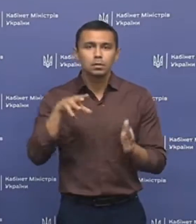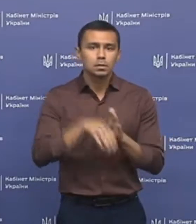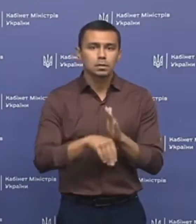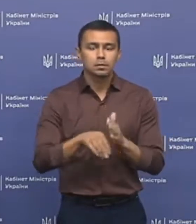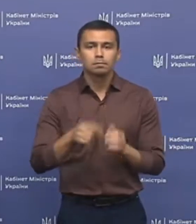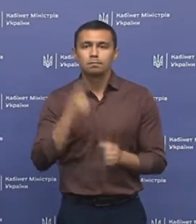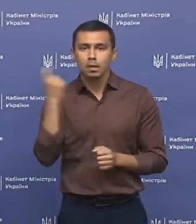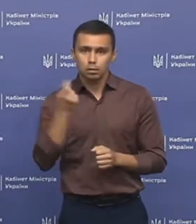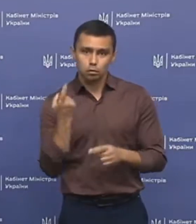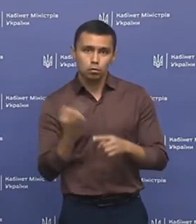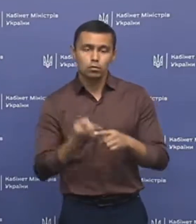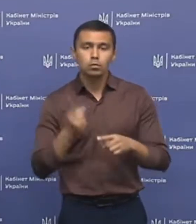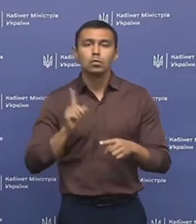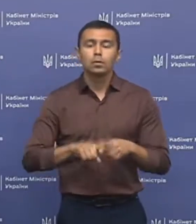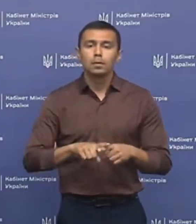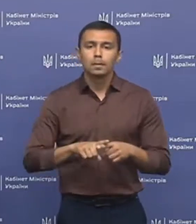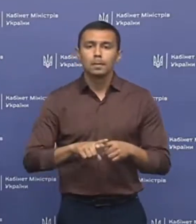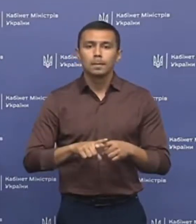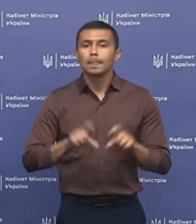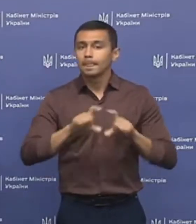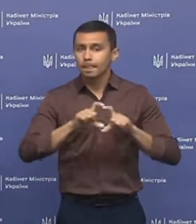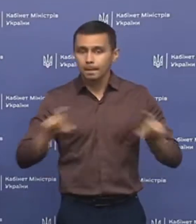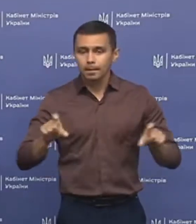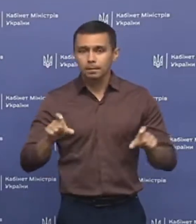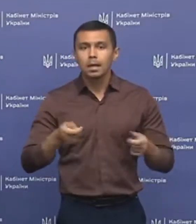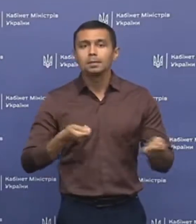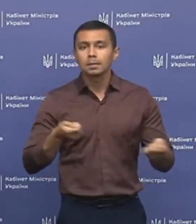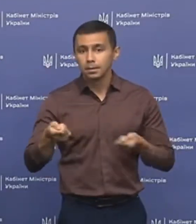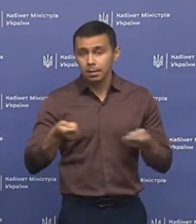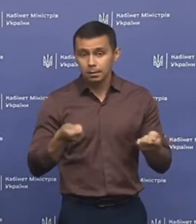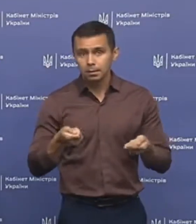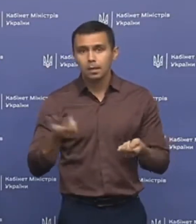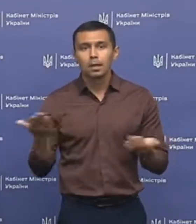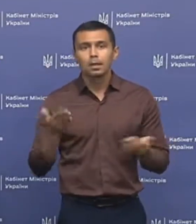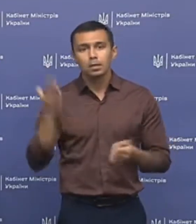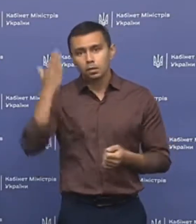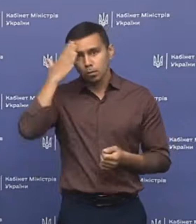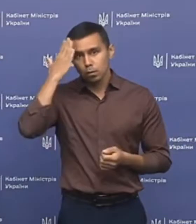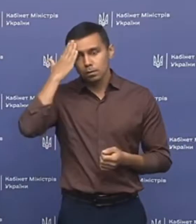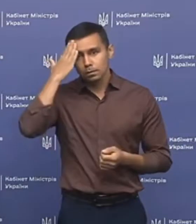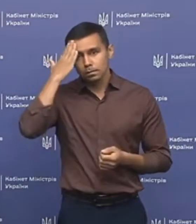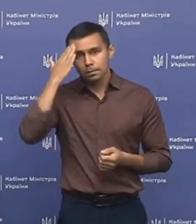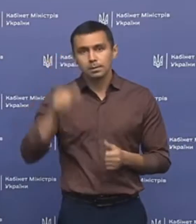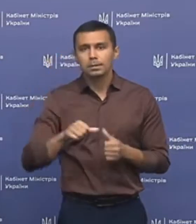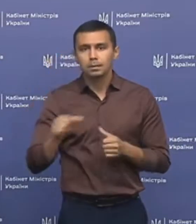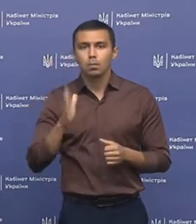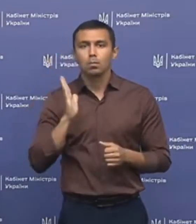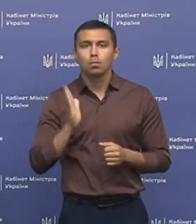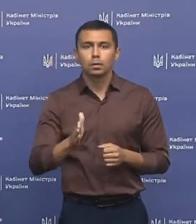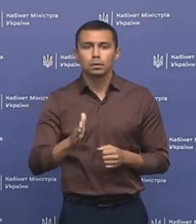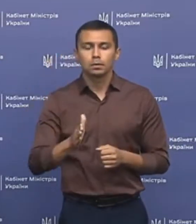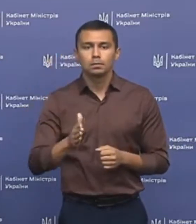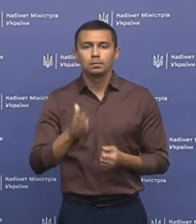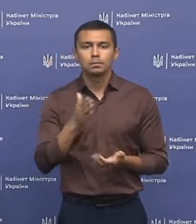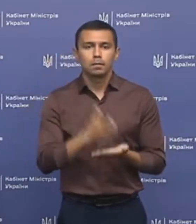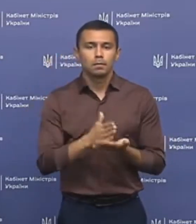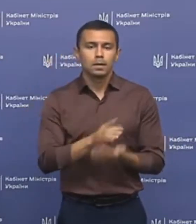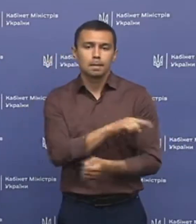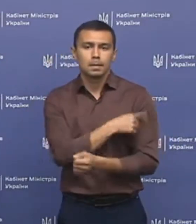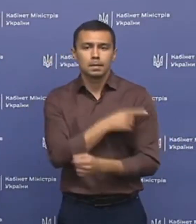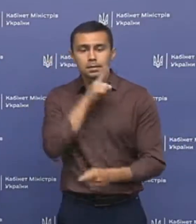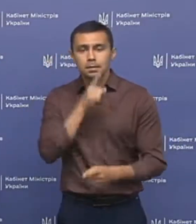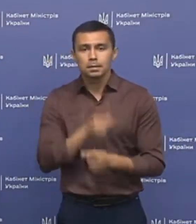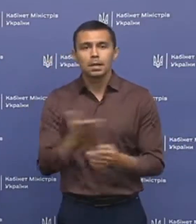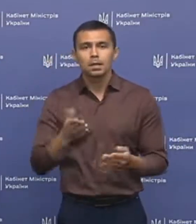числі і власнику цього закладу, адміністрації, в який спосіб саме буде пробувати медична